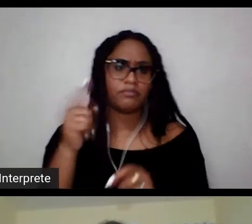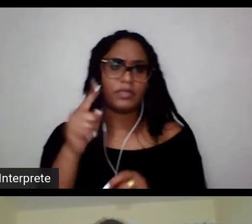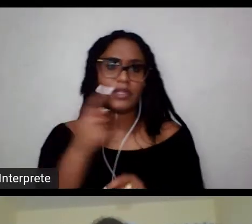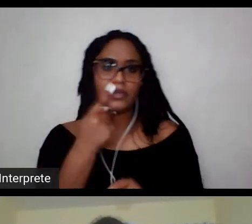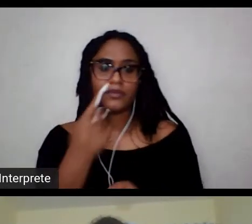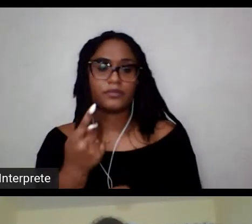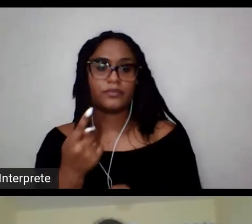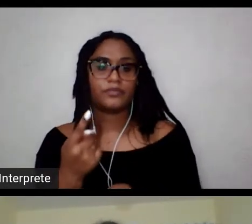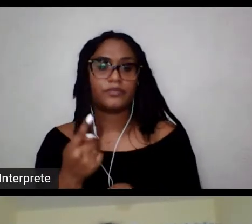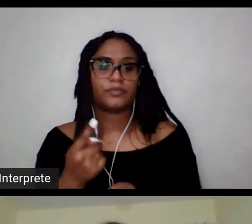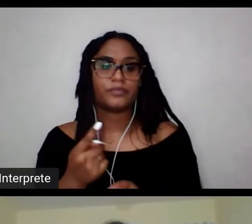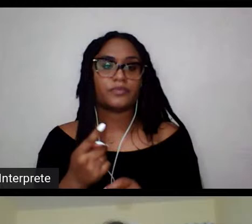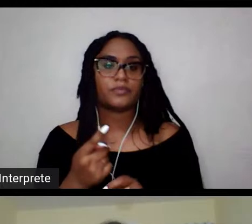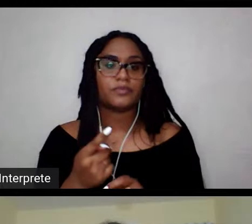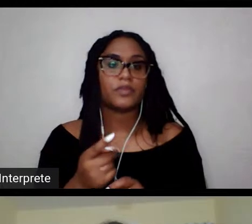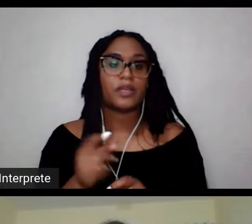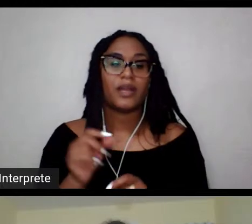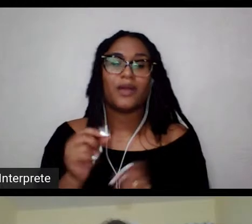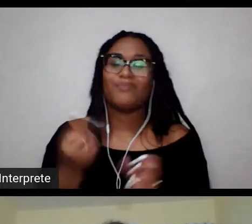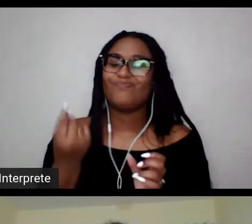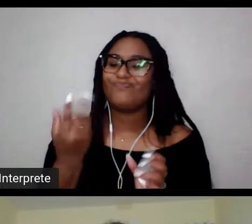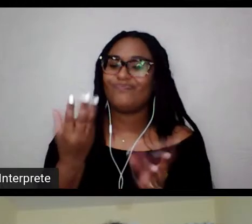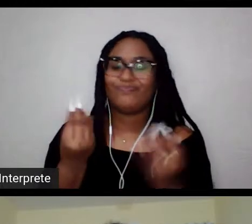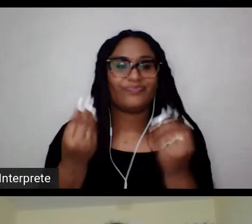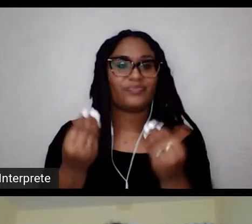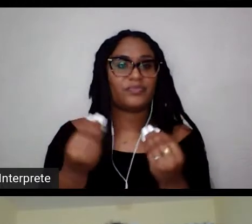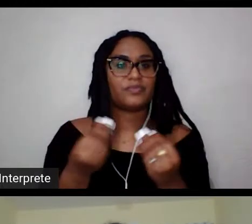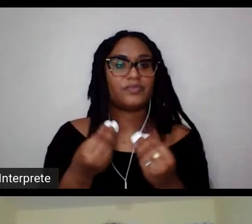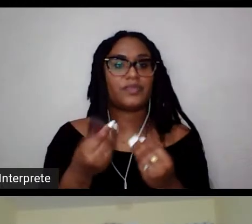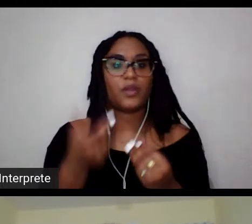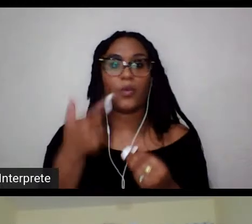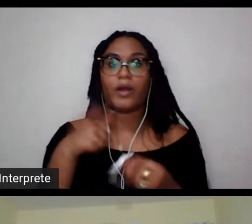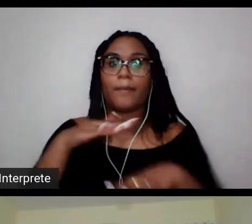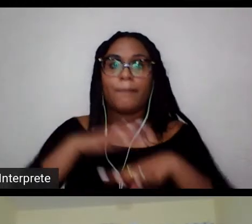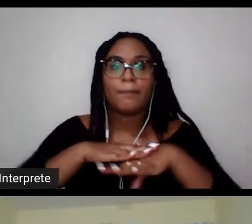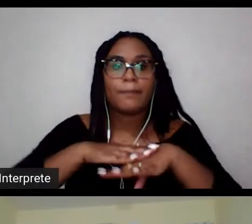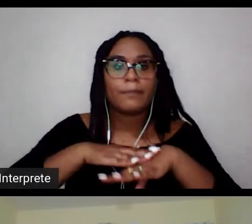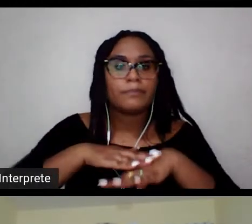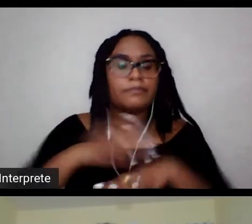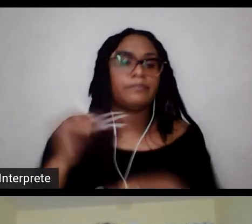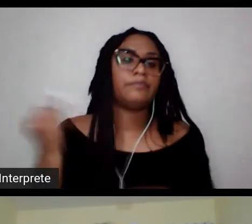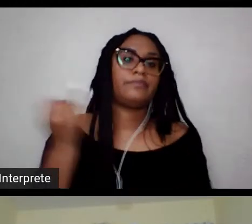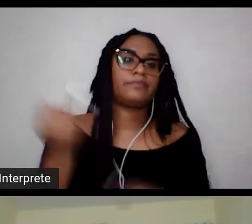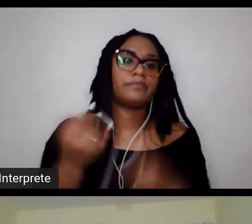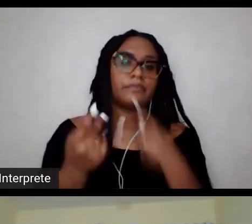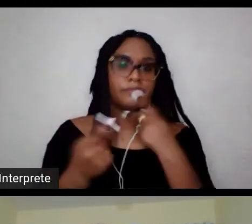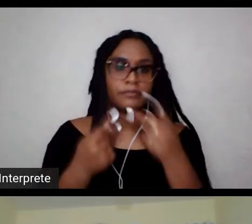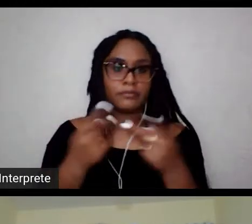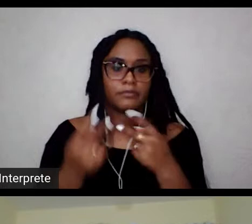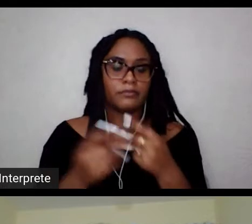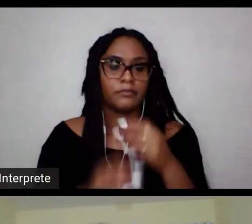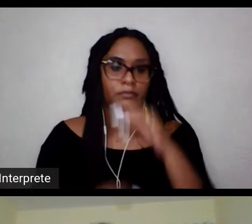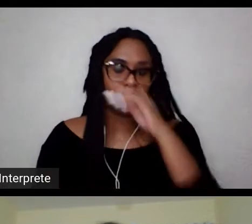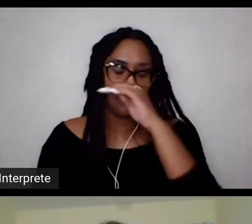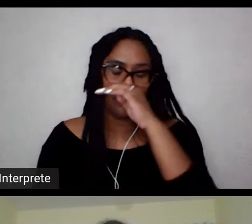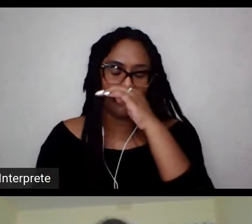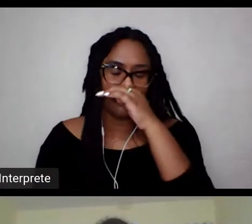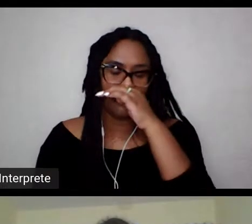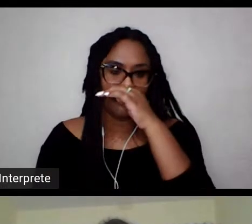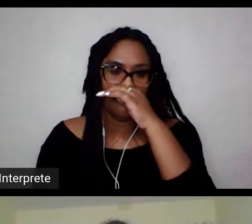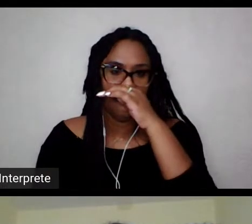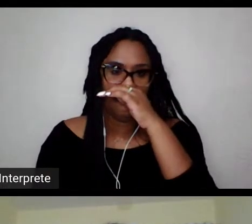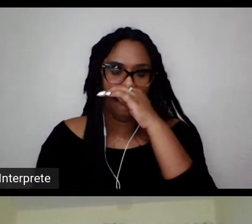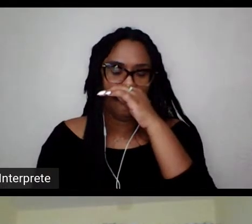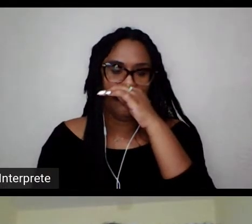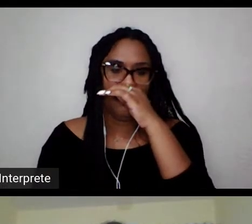pessoalmente hoje é o que mais me interessa discutir, né? Aí você tem o apagamento